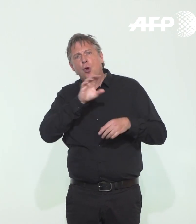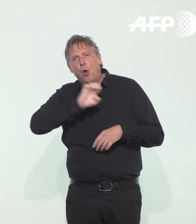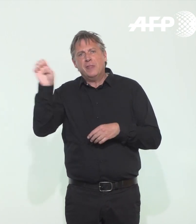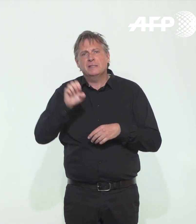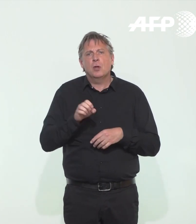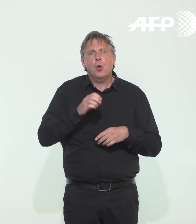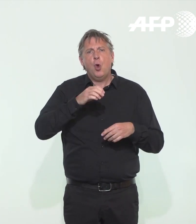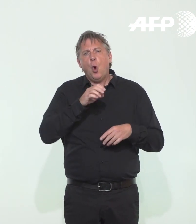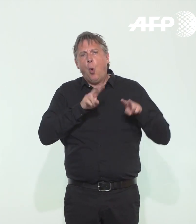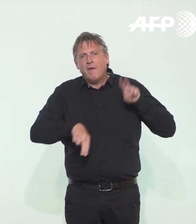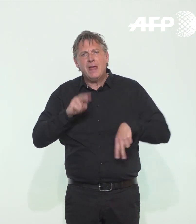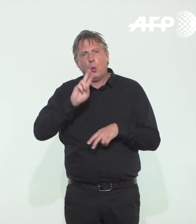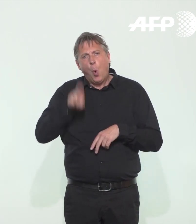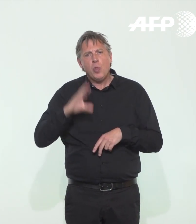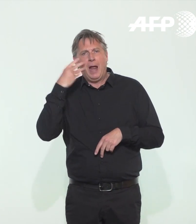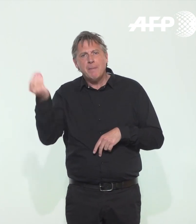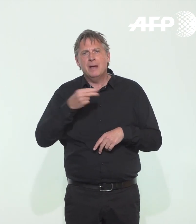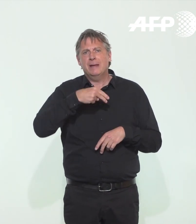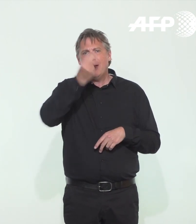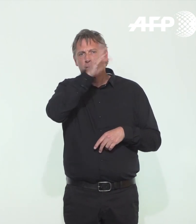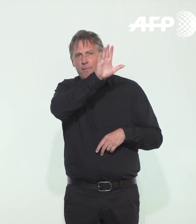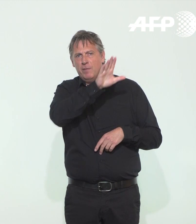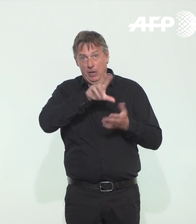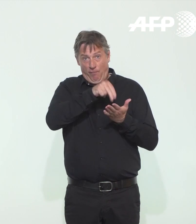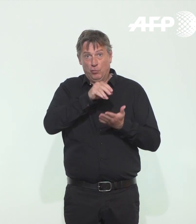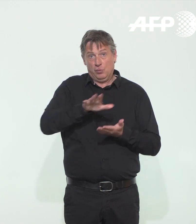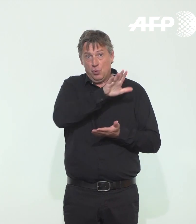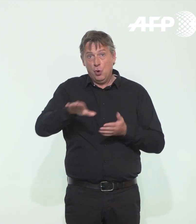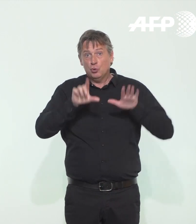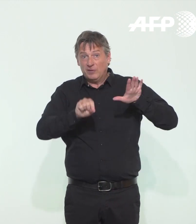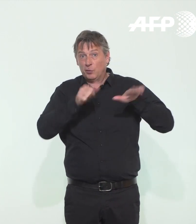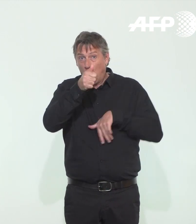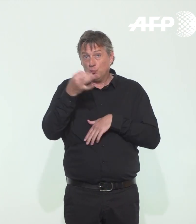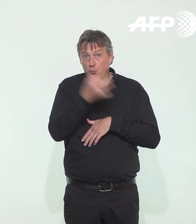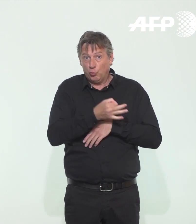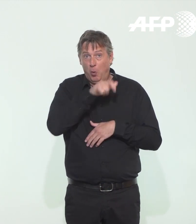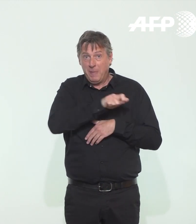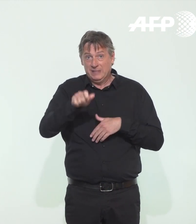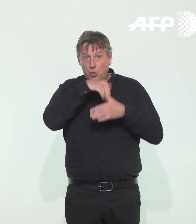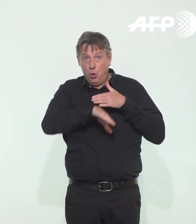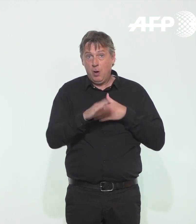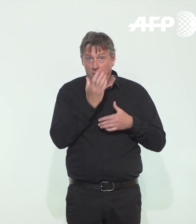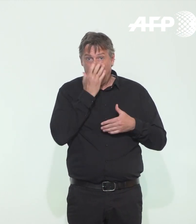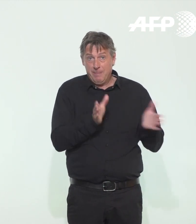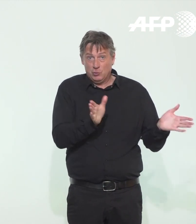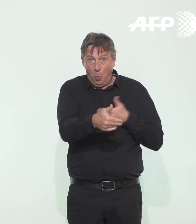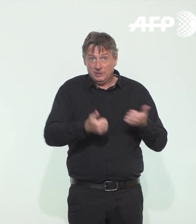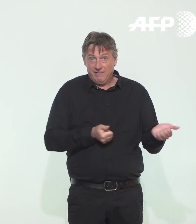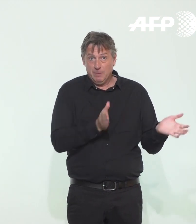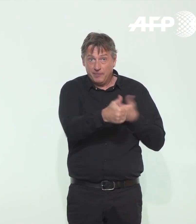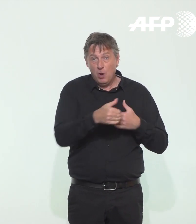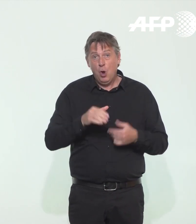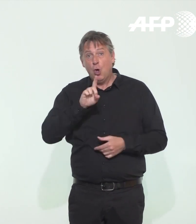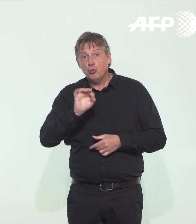Hauts-de-France regroupent 71% des patients hospitalisés en réanimation. En Outre-mer,